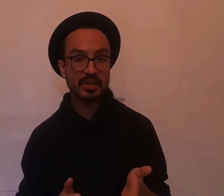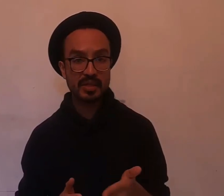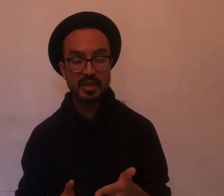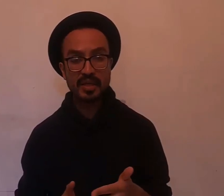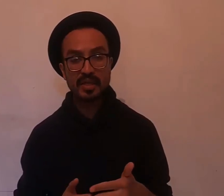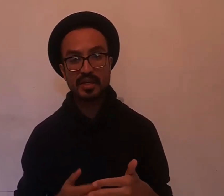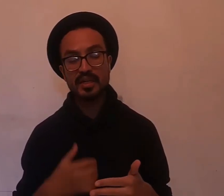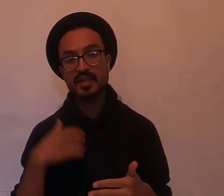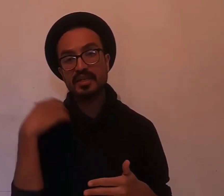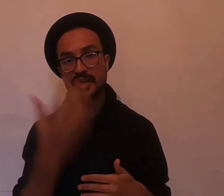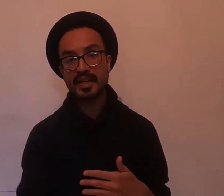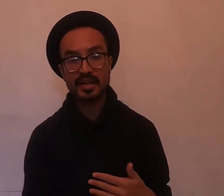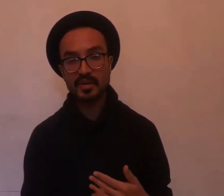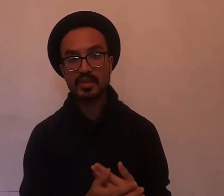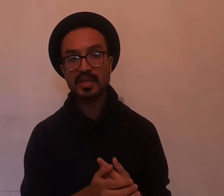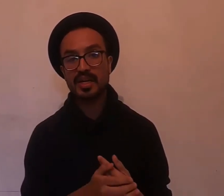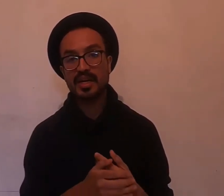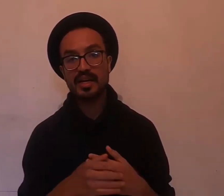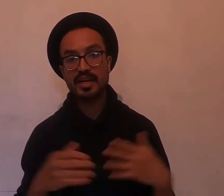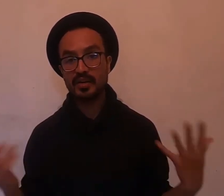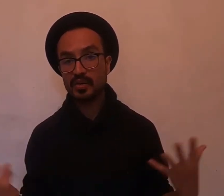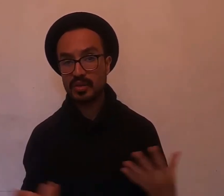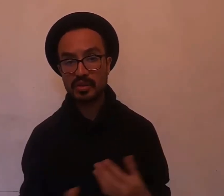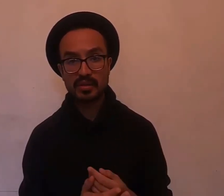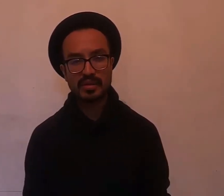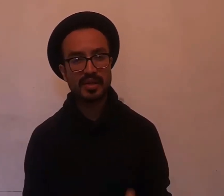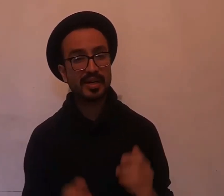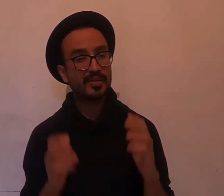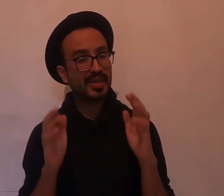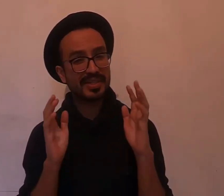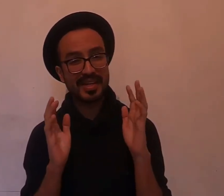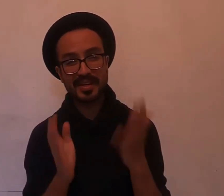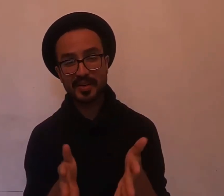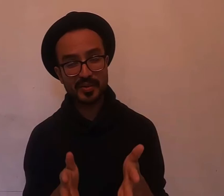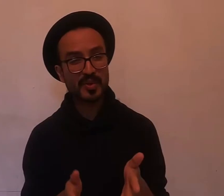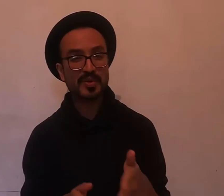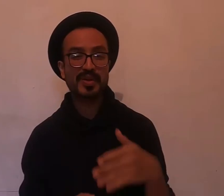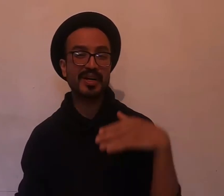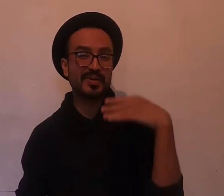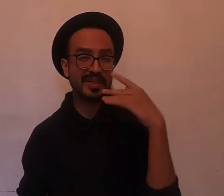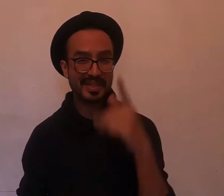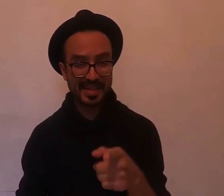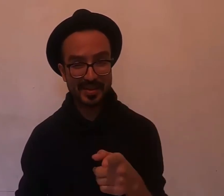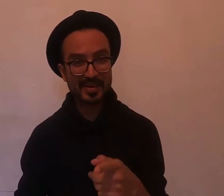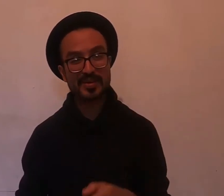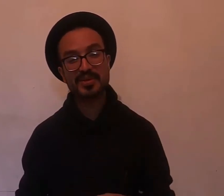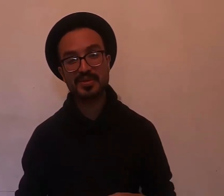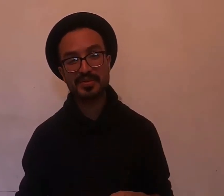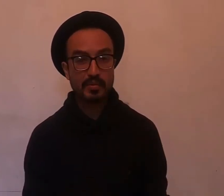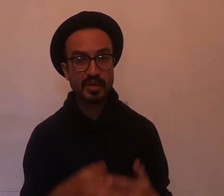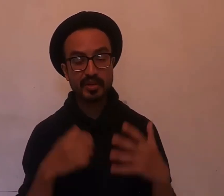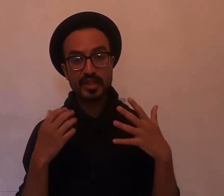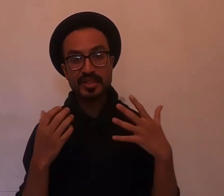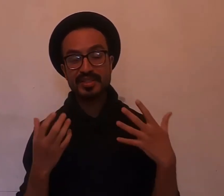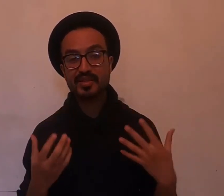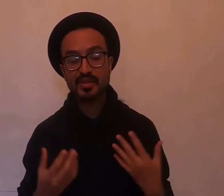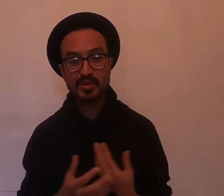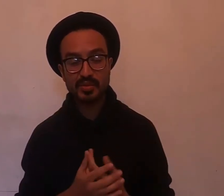y sacarlos a la luz, aunque sea incómodo, aunque sea doloroso. Porque todas esas costumbres